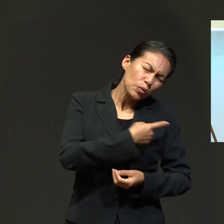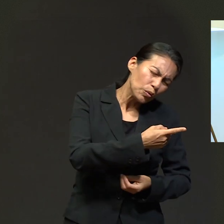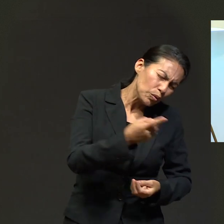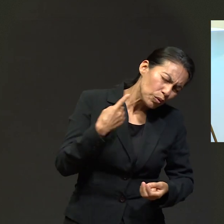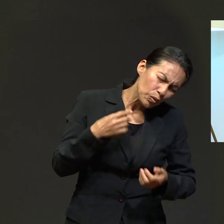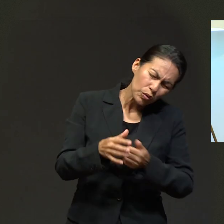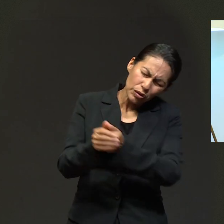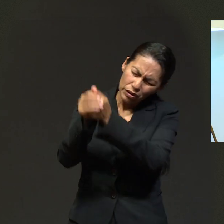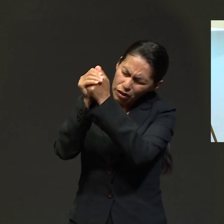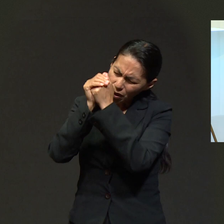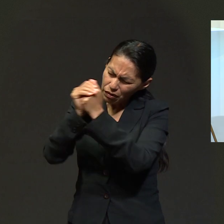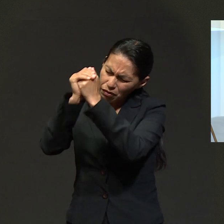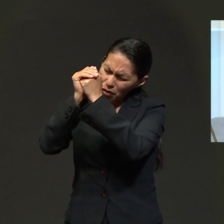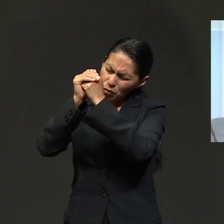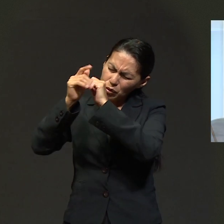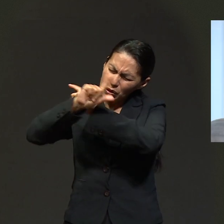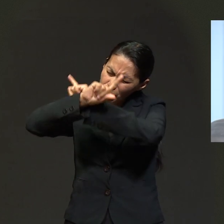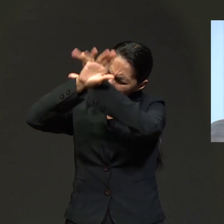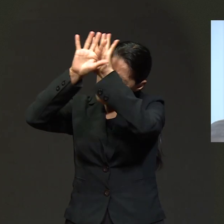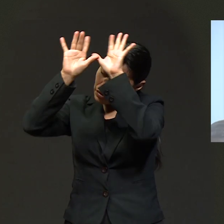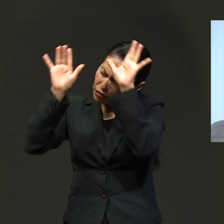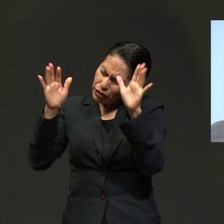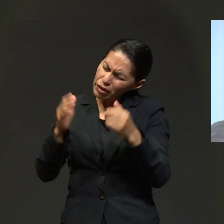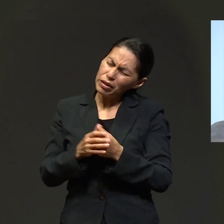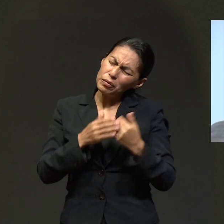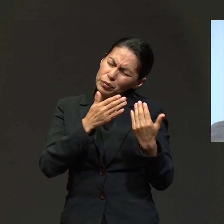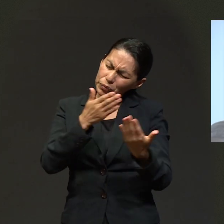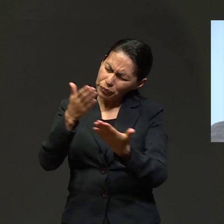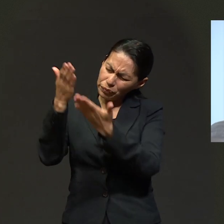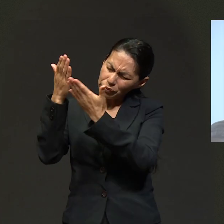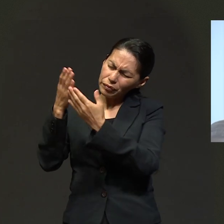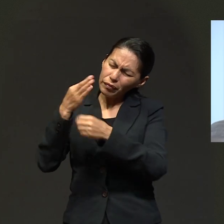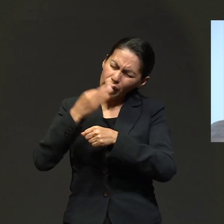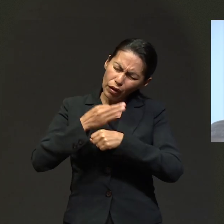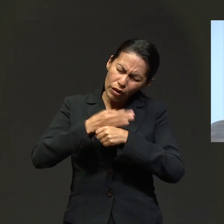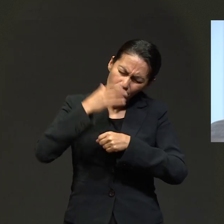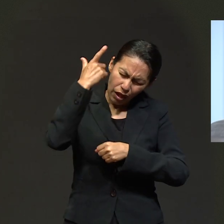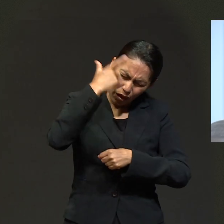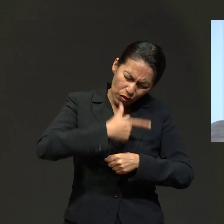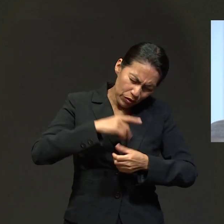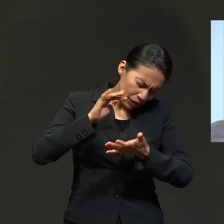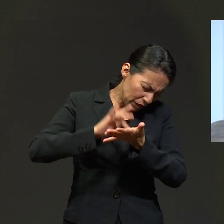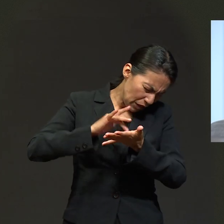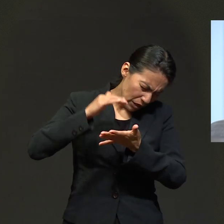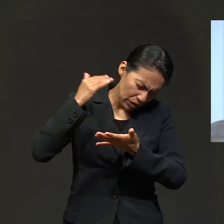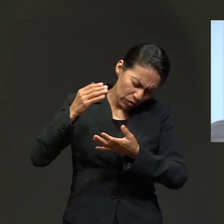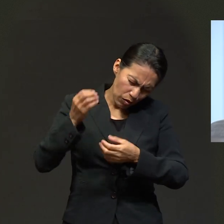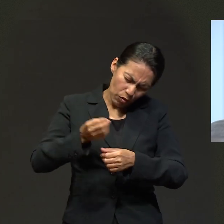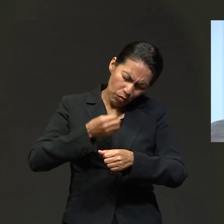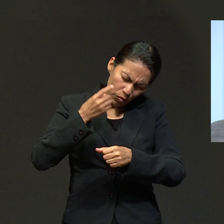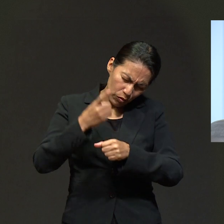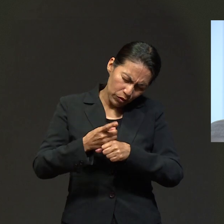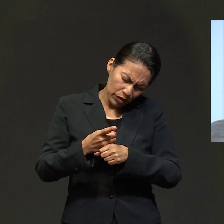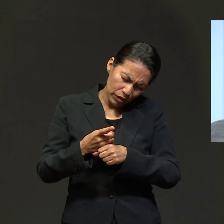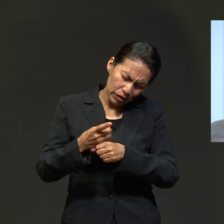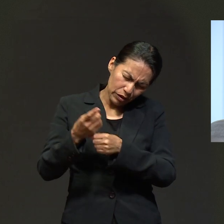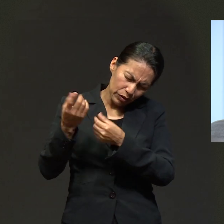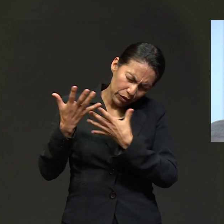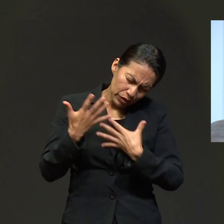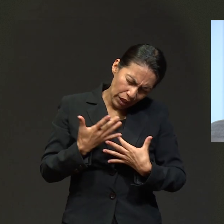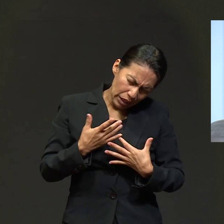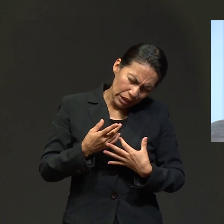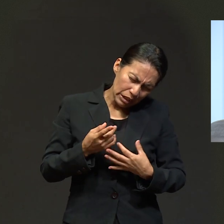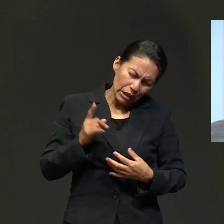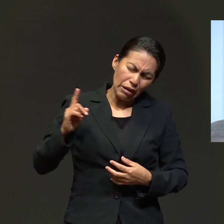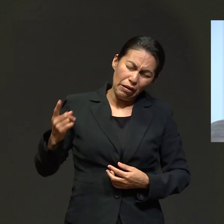esta noche, Padre, estamos tan agradecidos contigo por este gran privilegio que nos has dado de venir a testificar